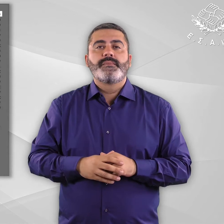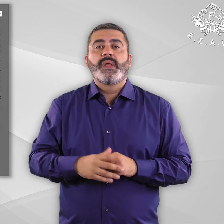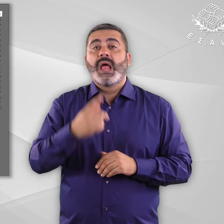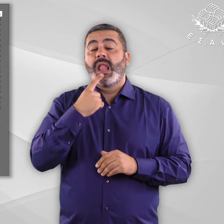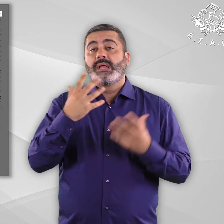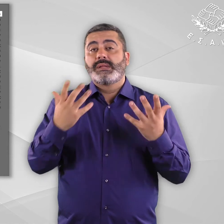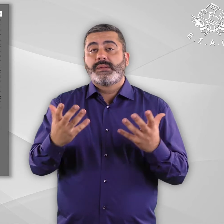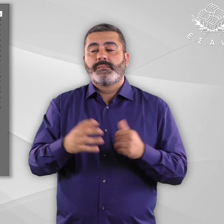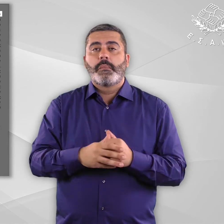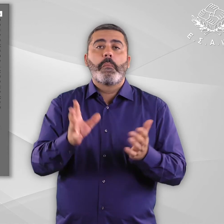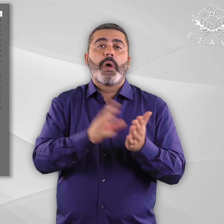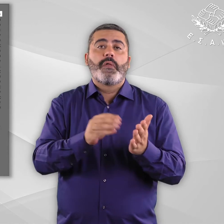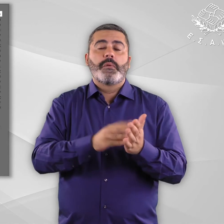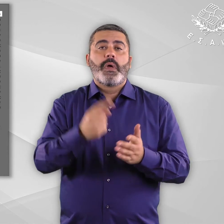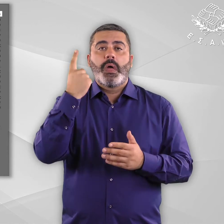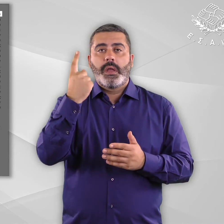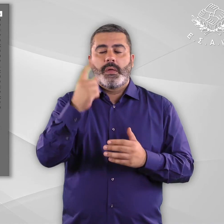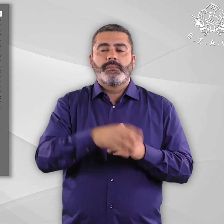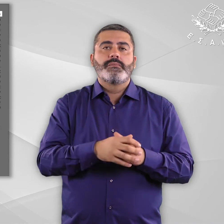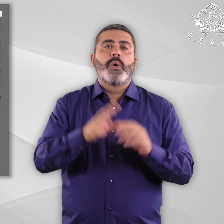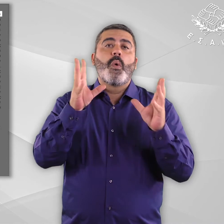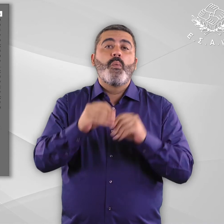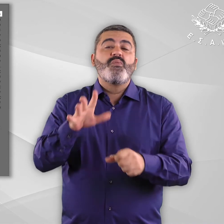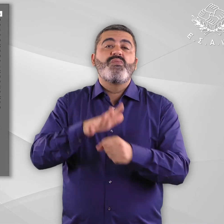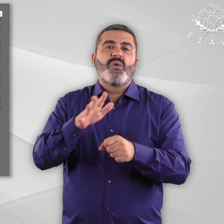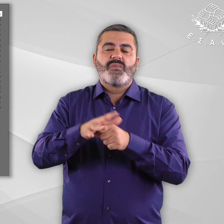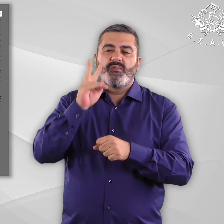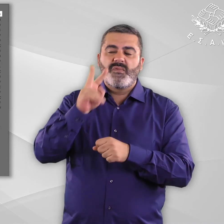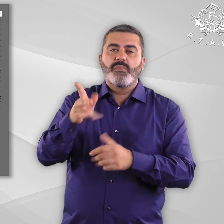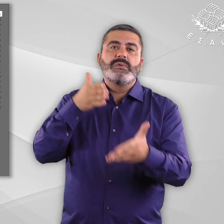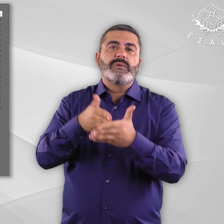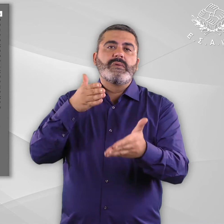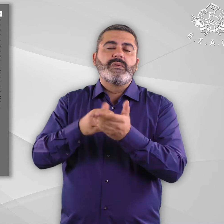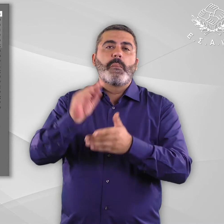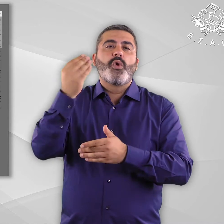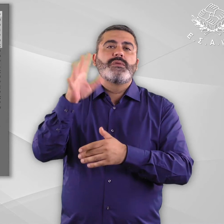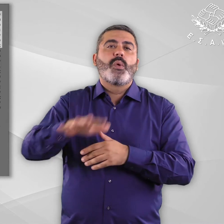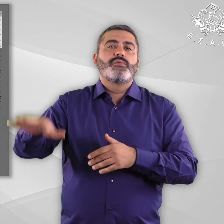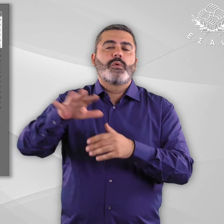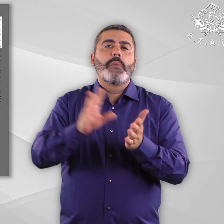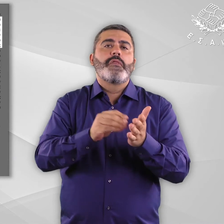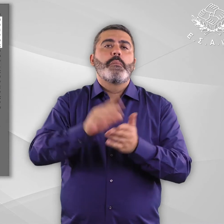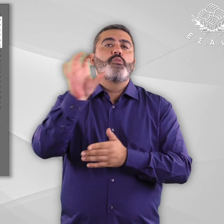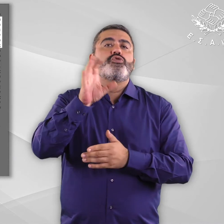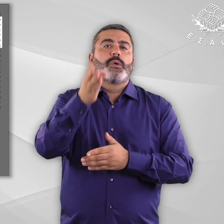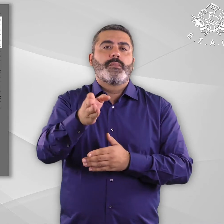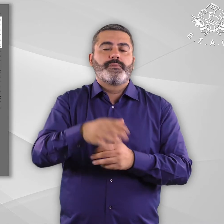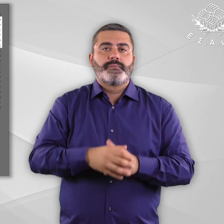παράδειγμα επίσης ανεπαρκών συνθήκων πρόσβασης σε πολιτιστικούς χώρους είναι τα μουσεία. Σε έρευνα που πραγματοποιήθηκε στα